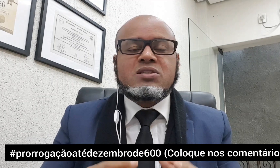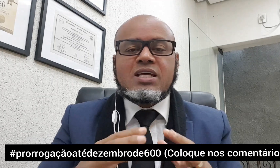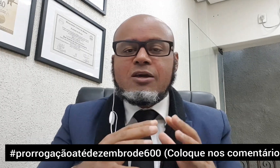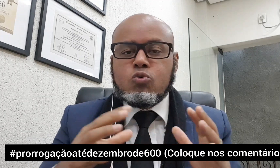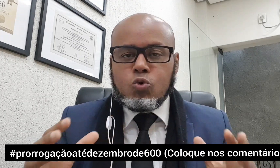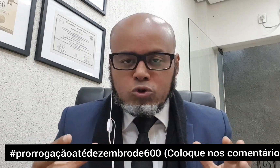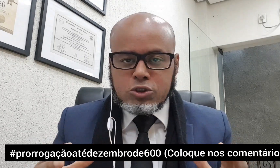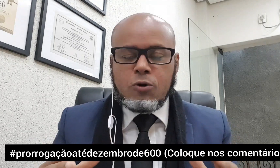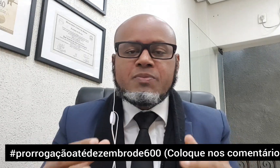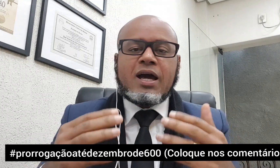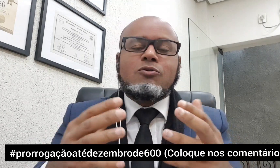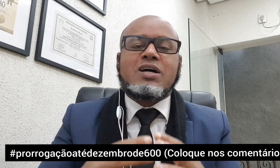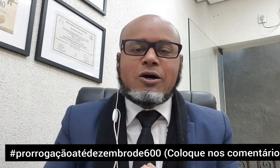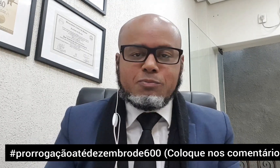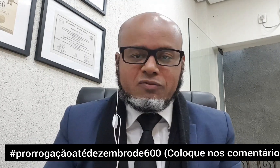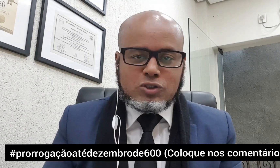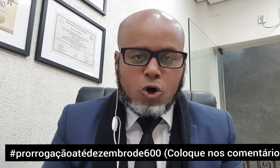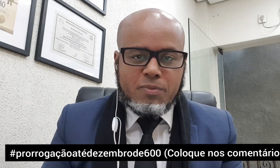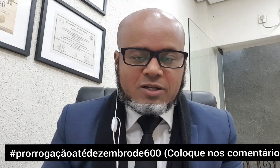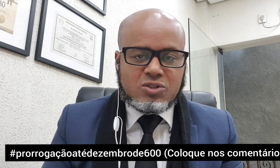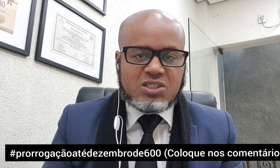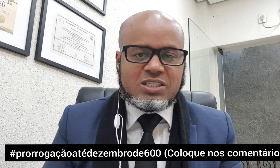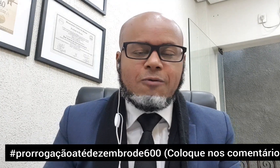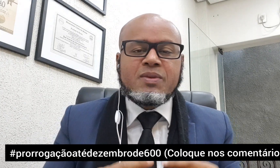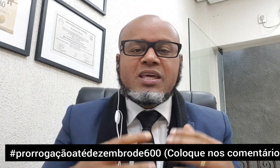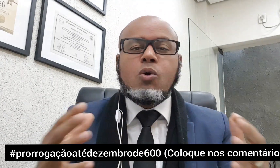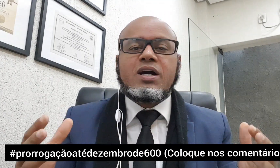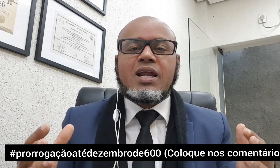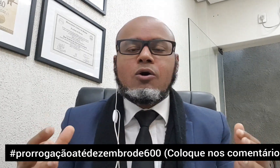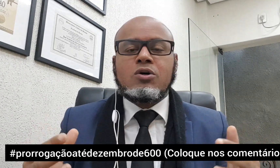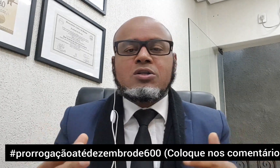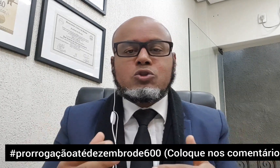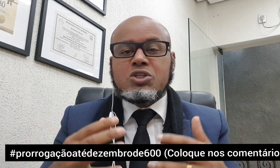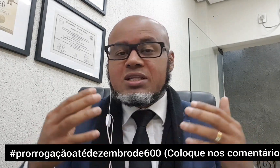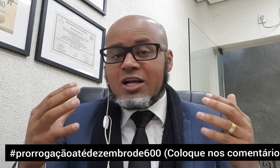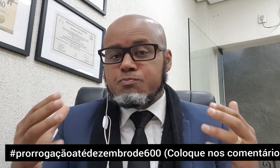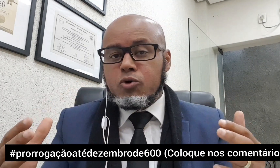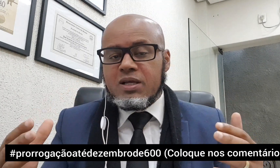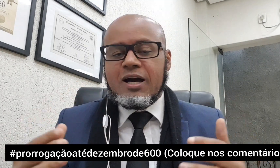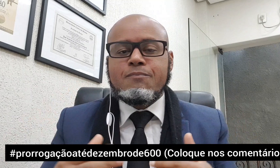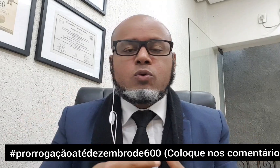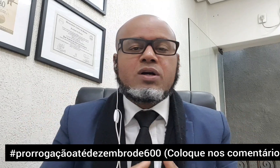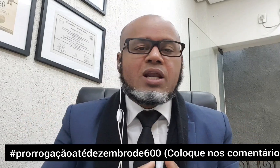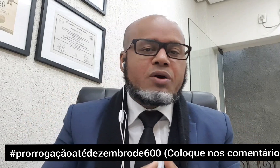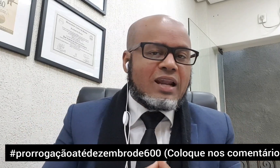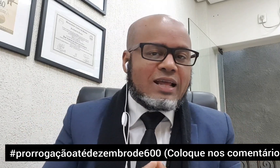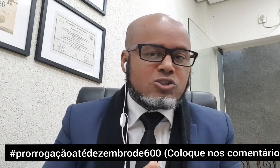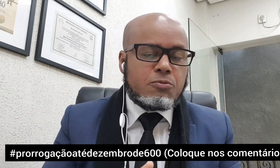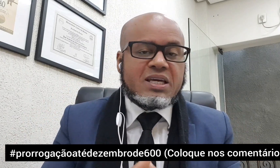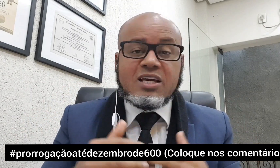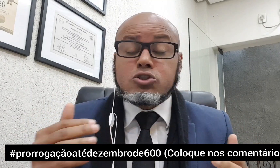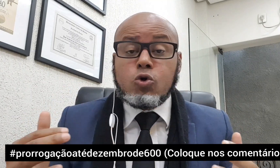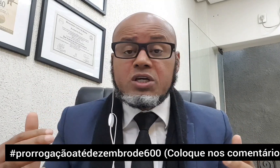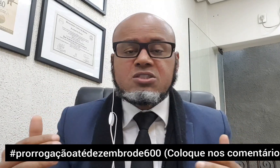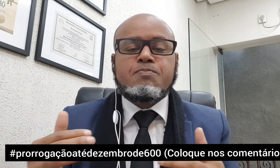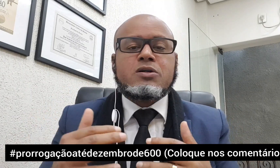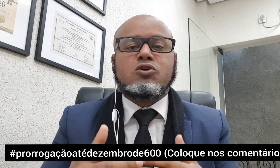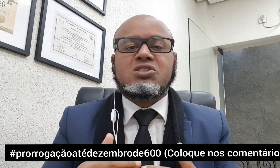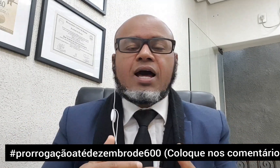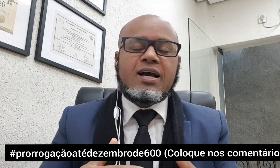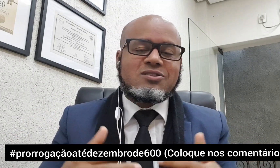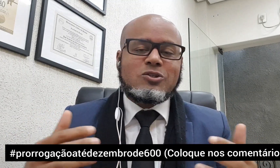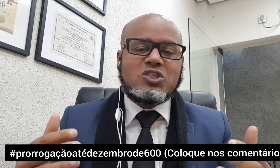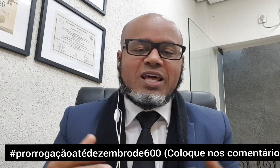você, sem nenhum custo, aqui no canal do professor Roberto Conceição, que é um canal de utilidade pública, um canal que trata sobre questões